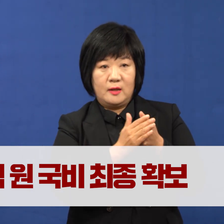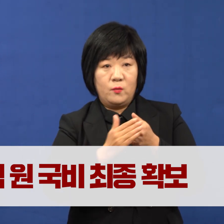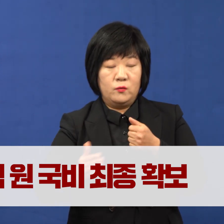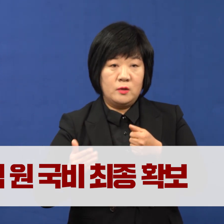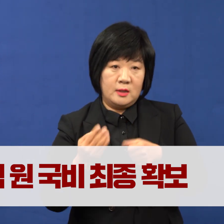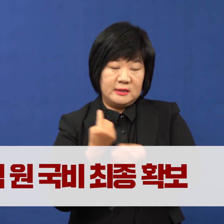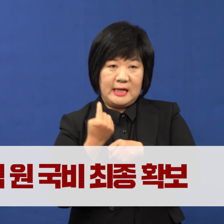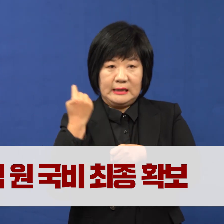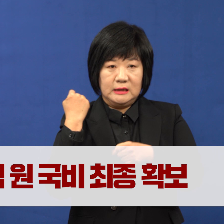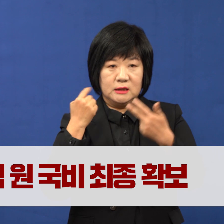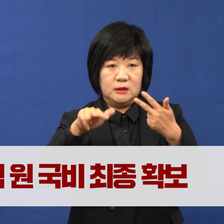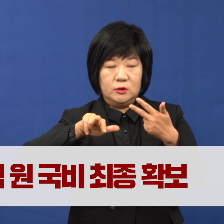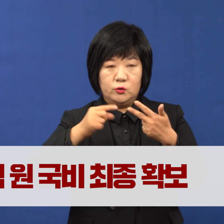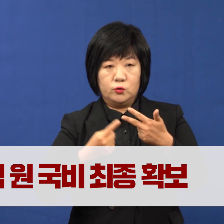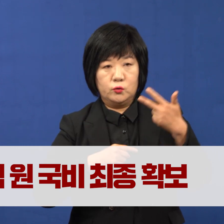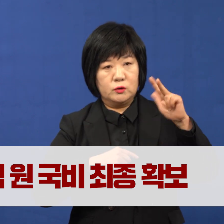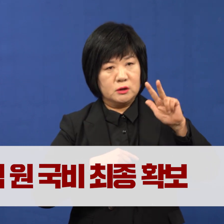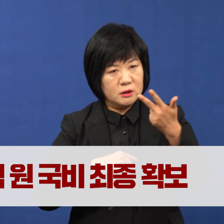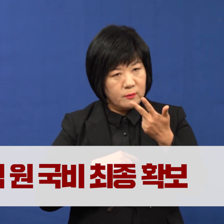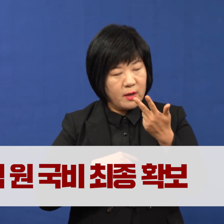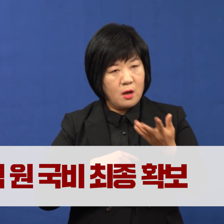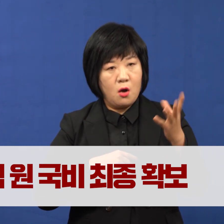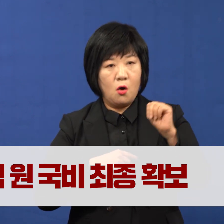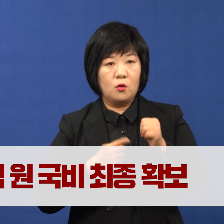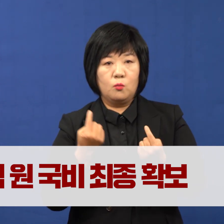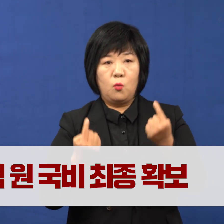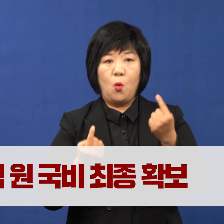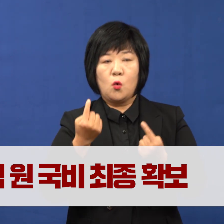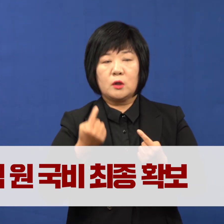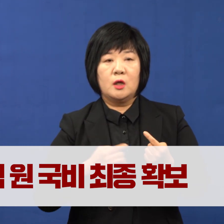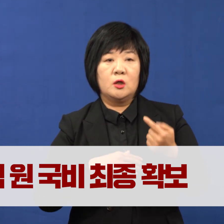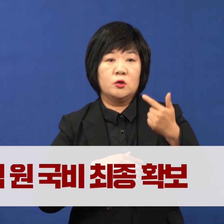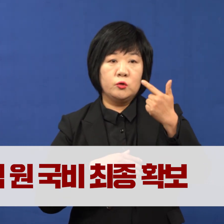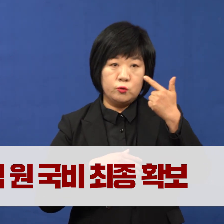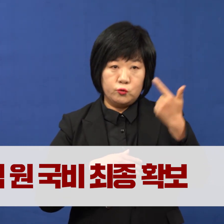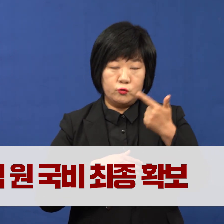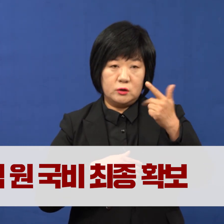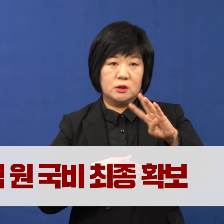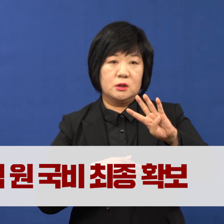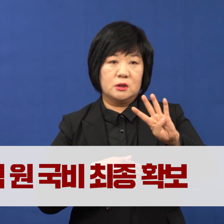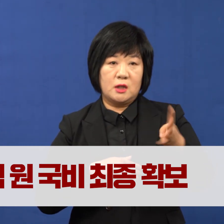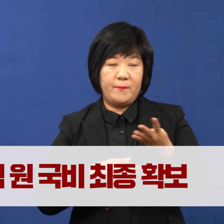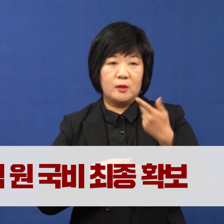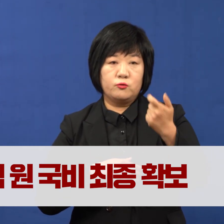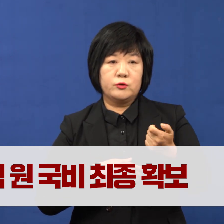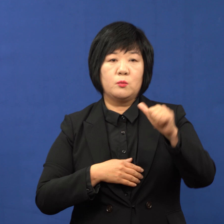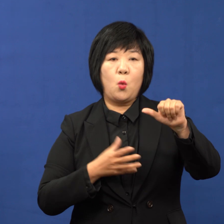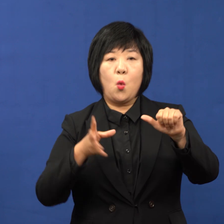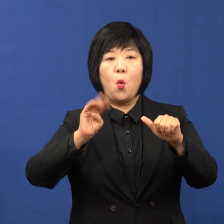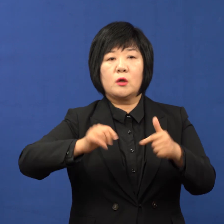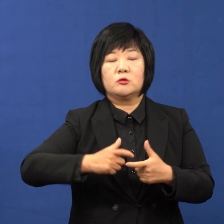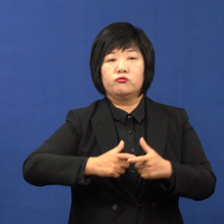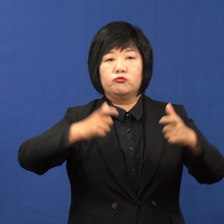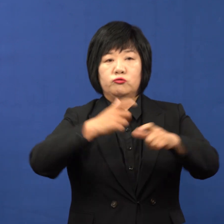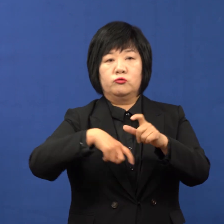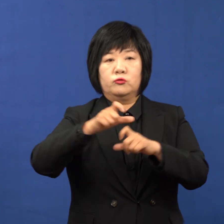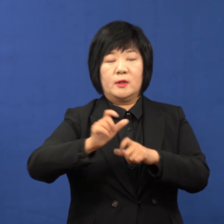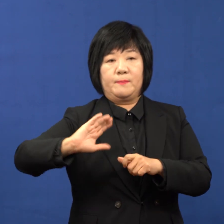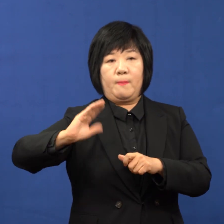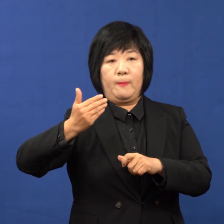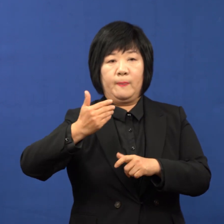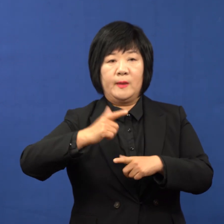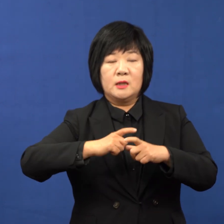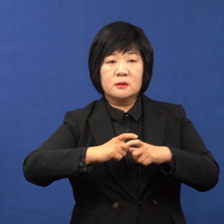755억 원보다 무려 6,465억 원이 늘어난 규모입니다. 증가율에